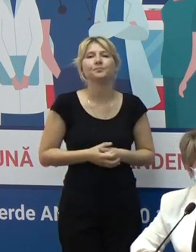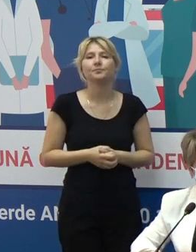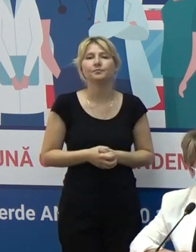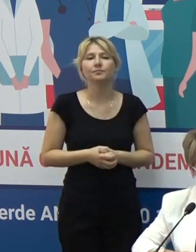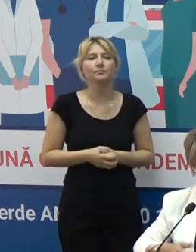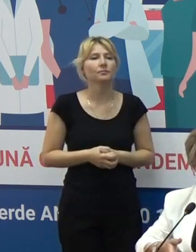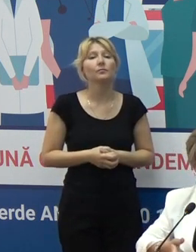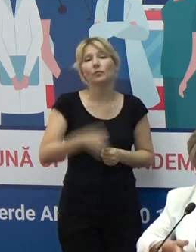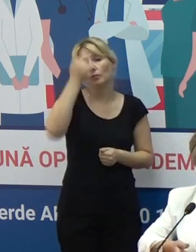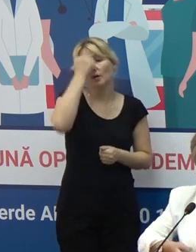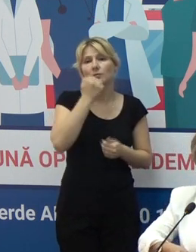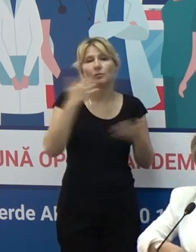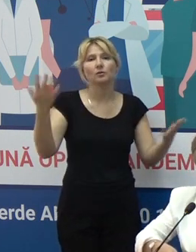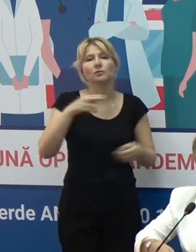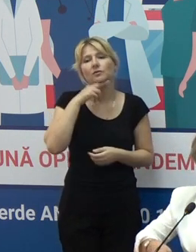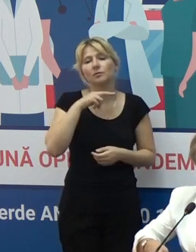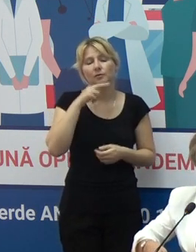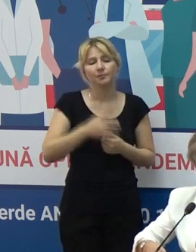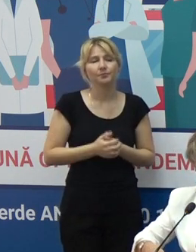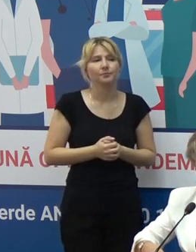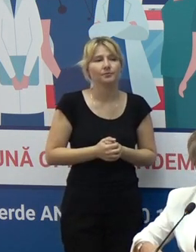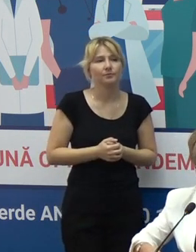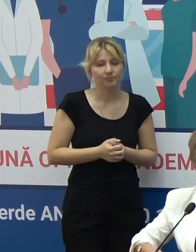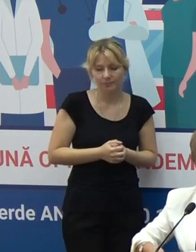MULȚUMIT PENTRU VIZIONARE!